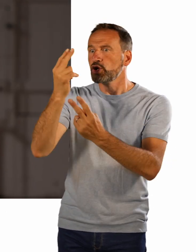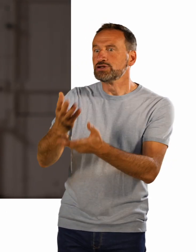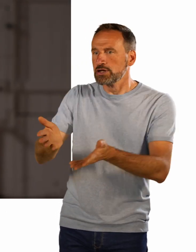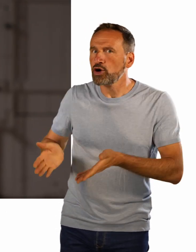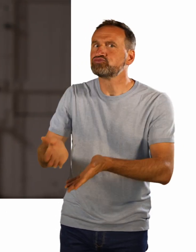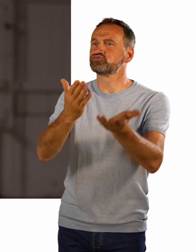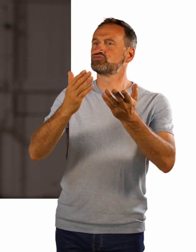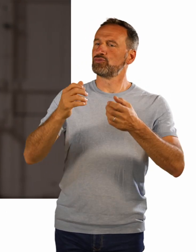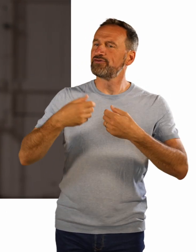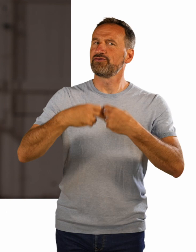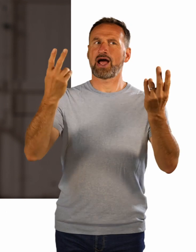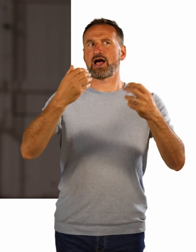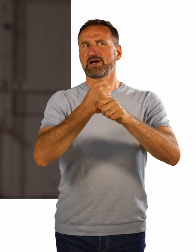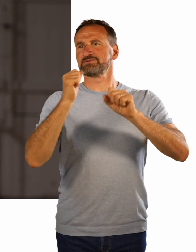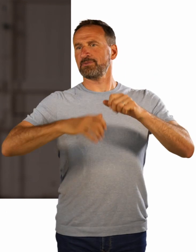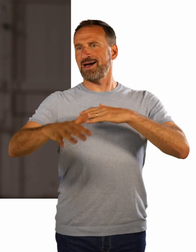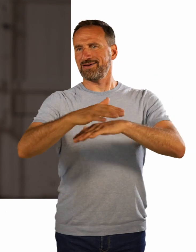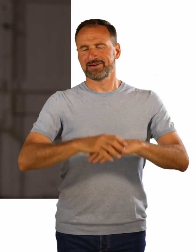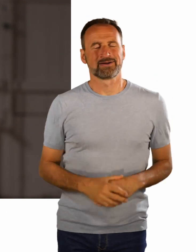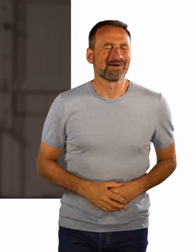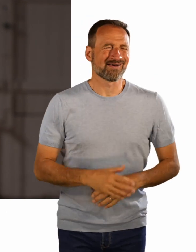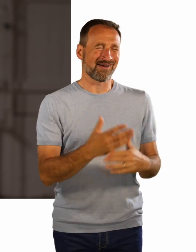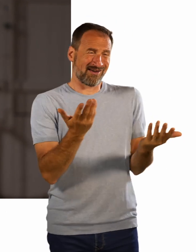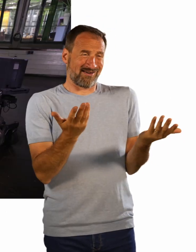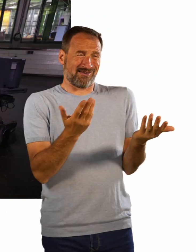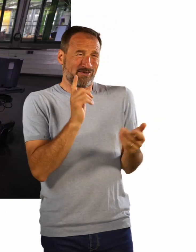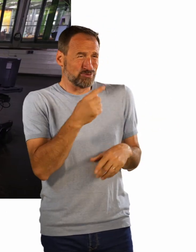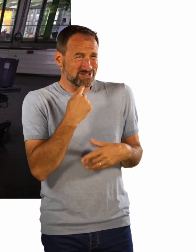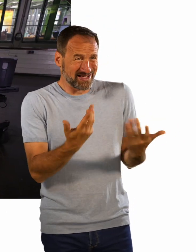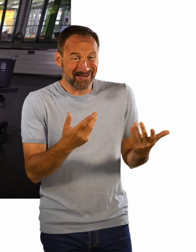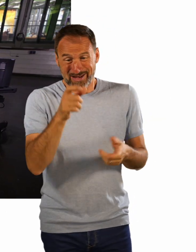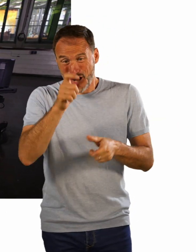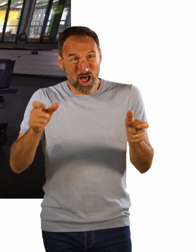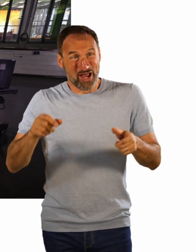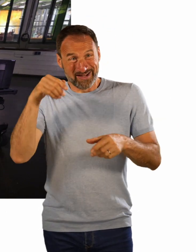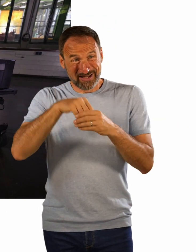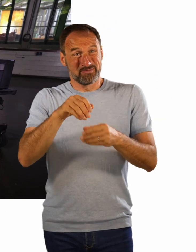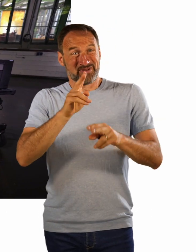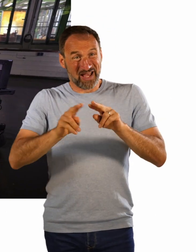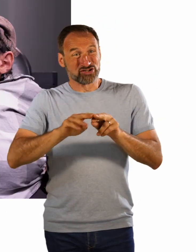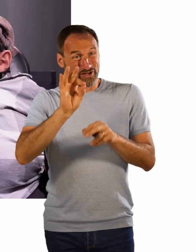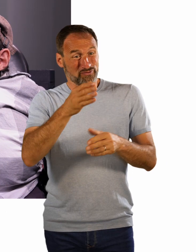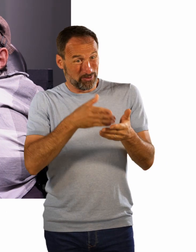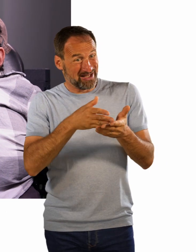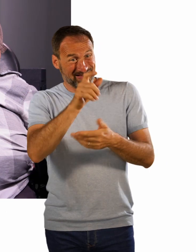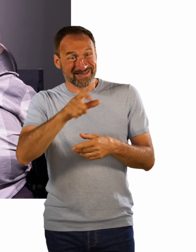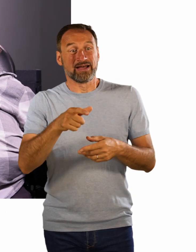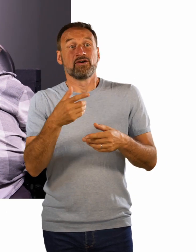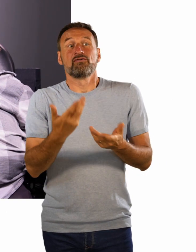arbeiten, haben ja auch nur den Job, wenn da die Leute sind. Genau. Also ich bin mir zu 100 Prozent sicher, dass es für viele Menschen vielleicht